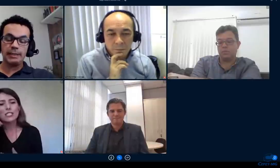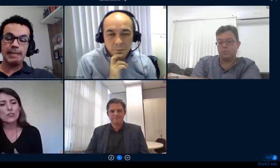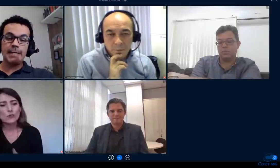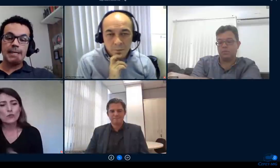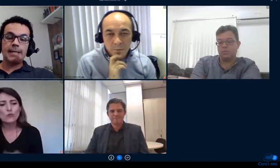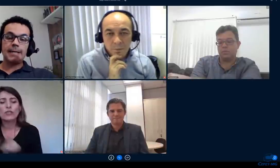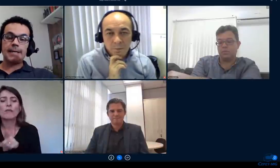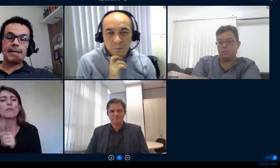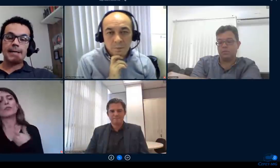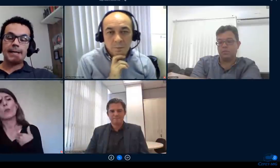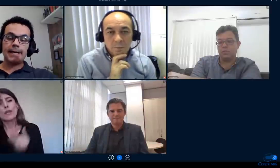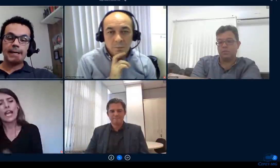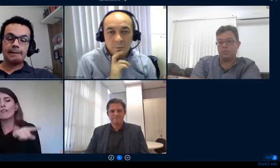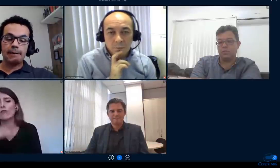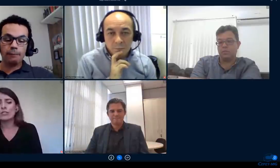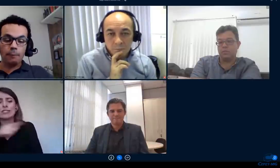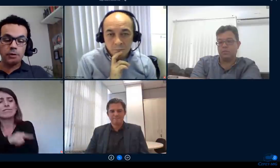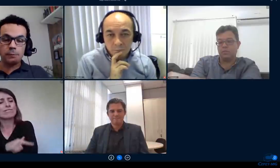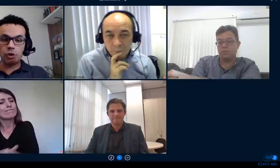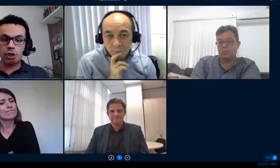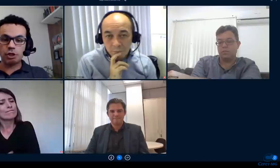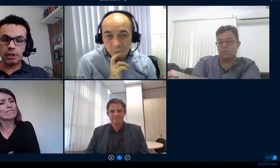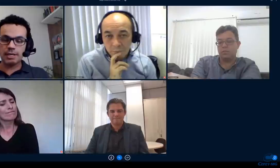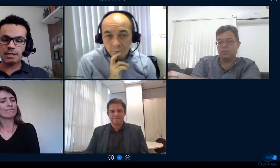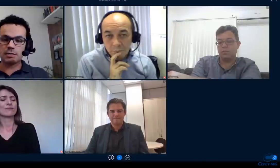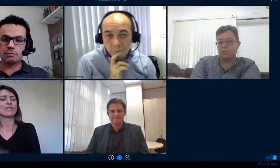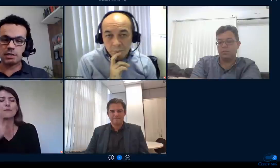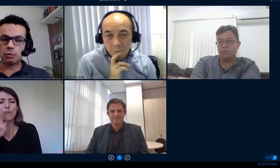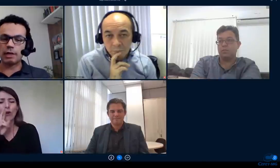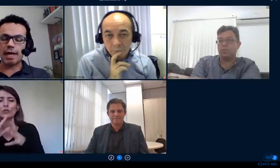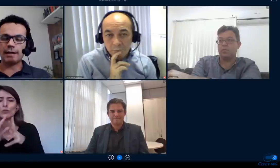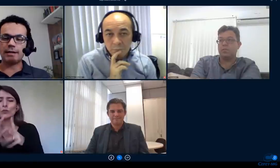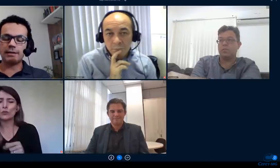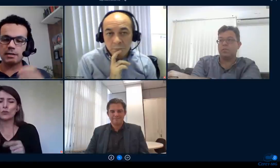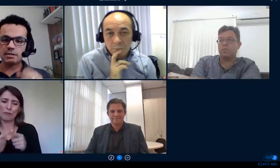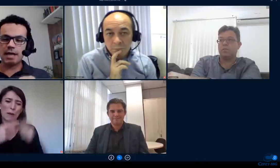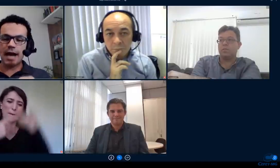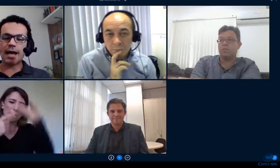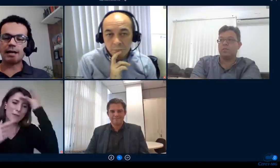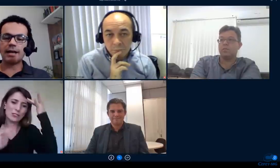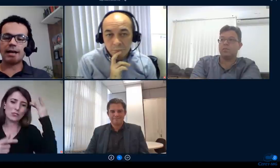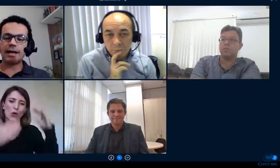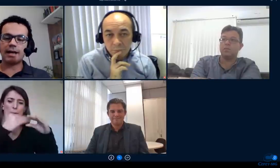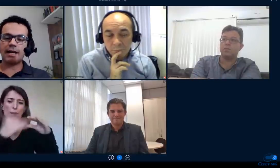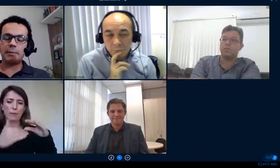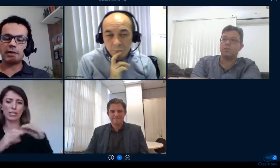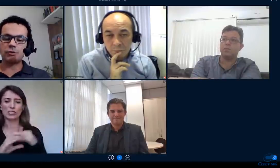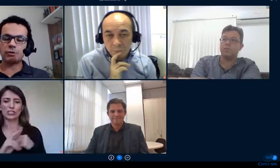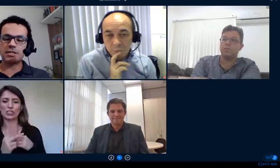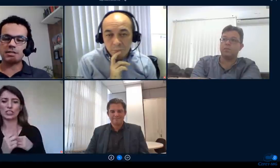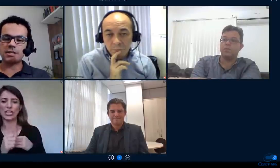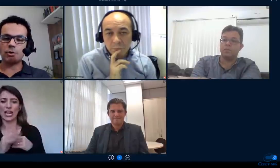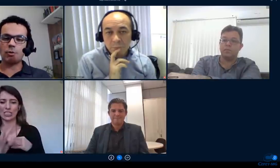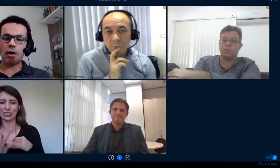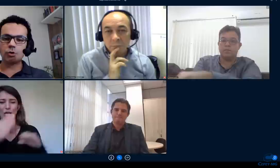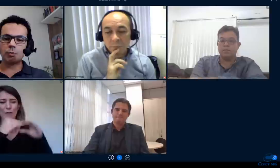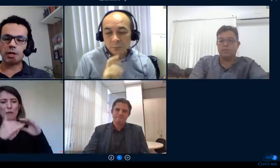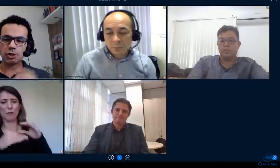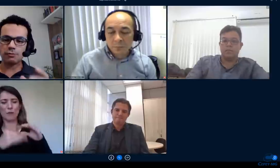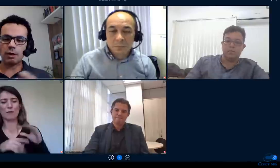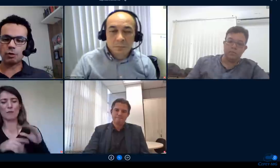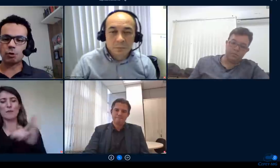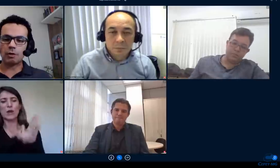chat eu vou pedir por gentileza se vocês puderem encerrar a câmera de vocês o